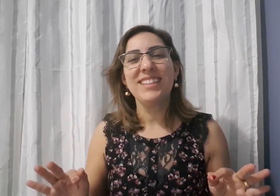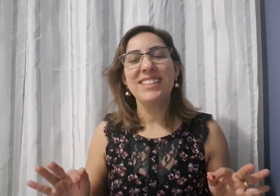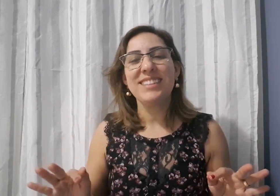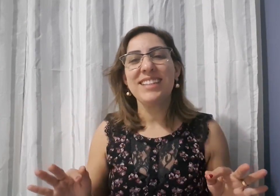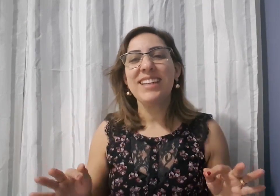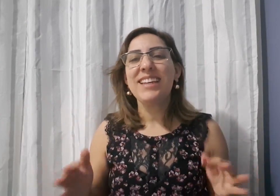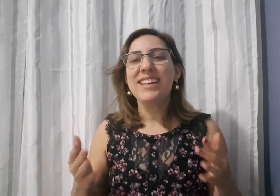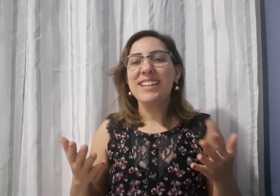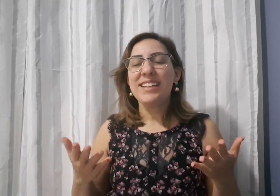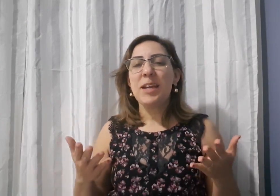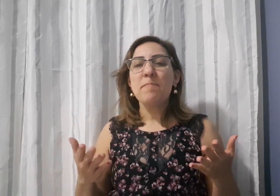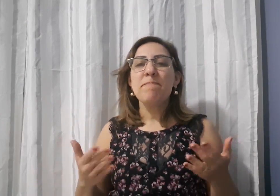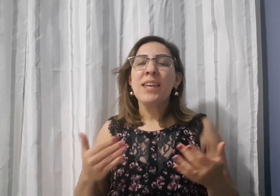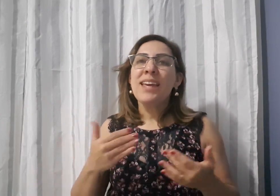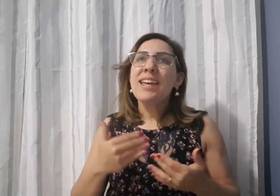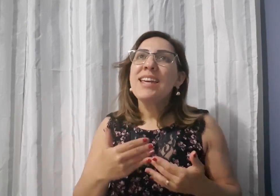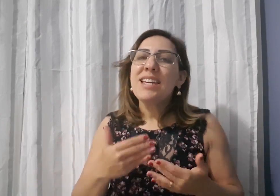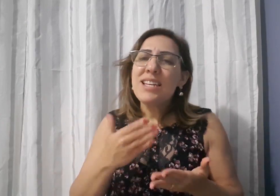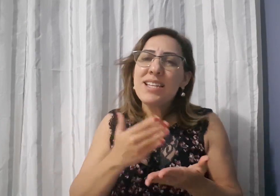Isso me dá muito prazer e alegria